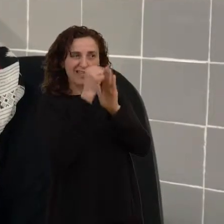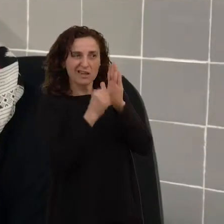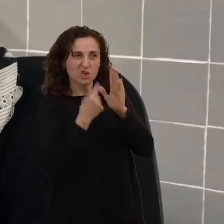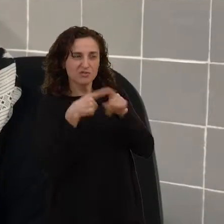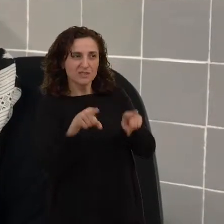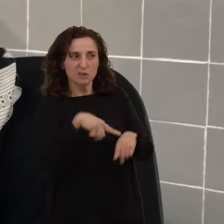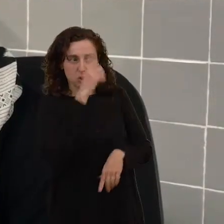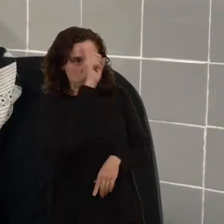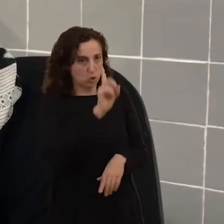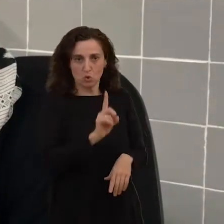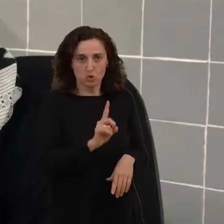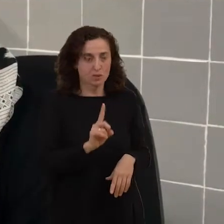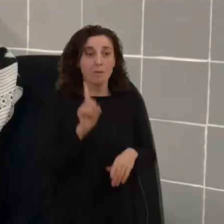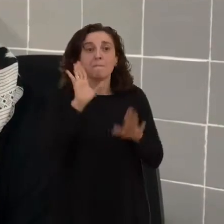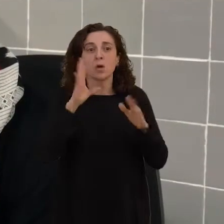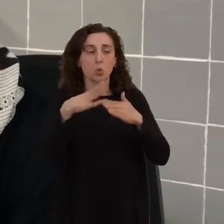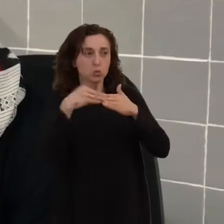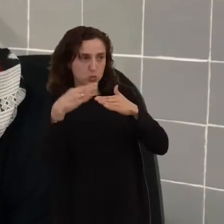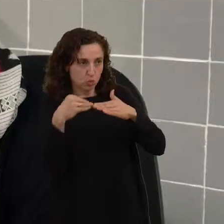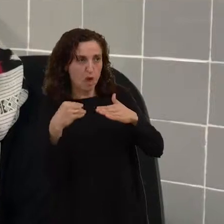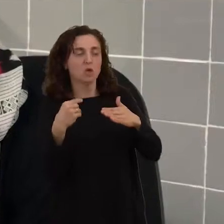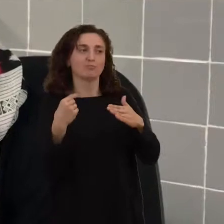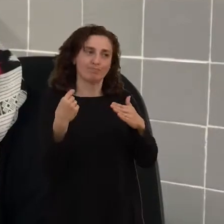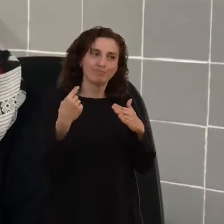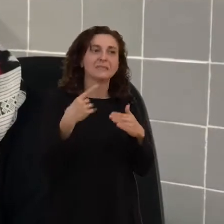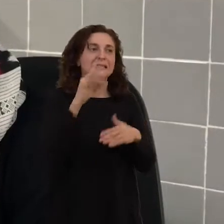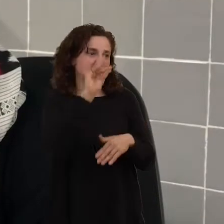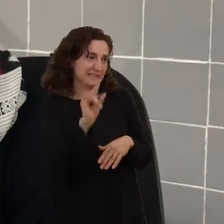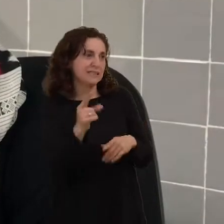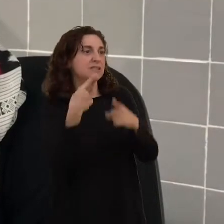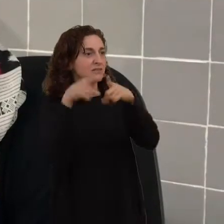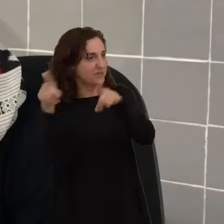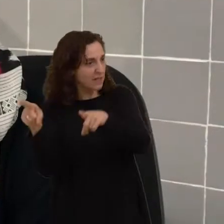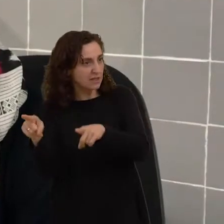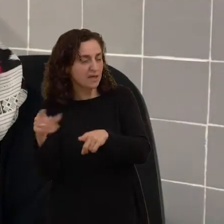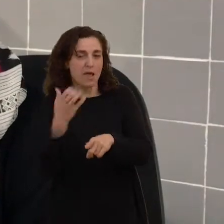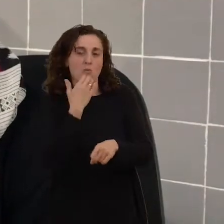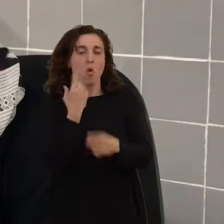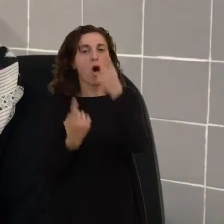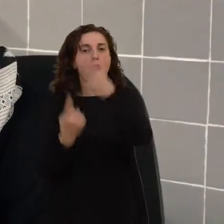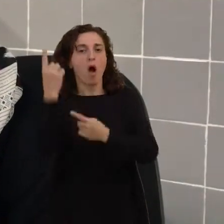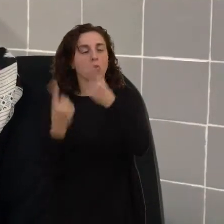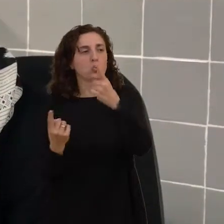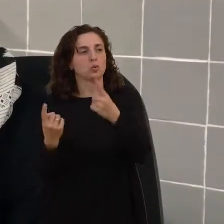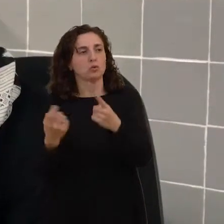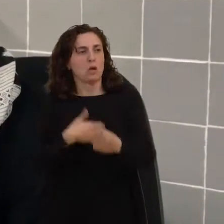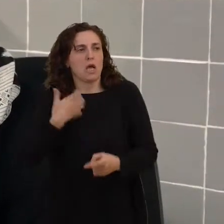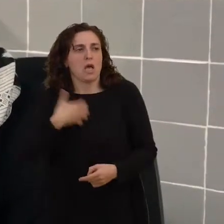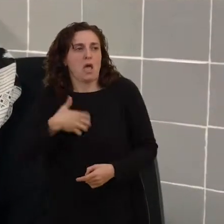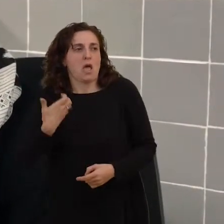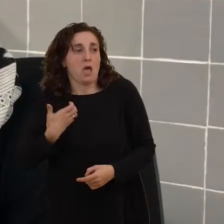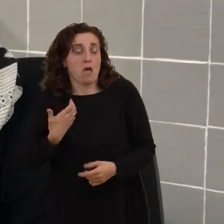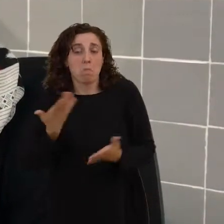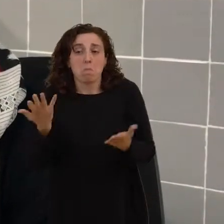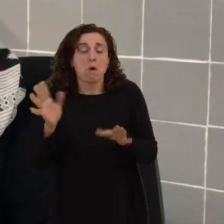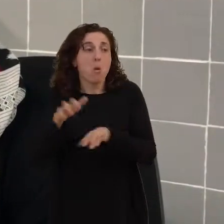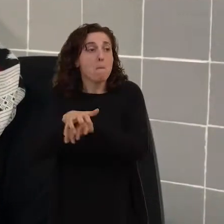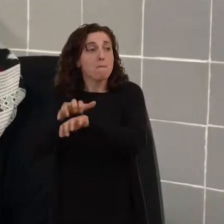desconozco, pero entre usuarios, sí que hay usuarios que tienen ciertas quejas, pero la gran mayoría está